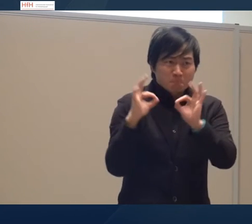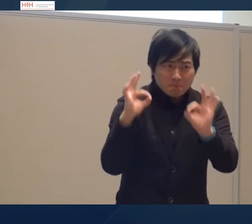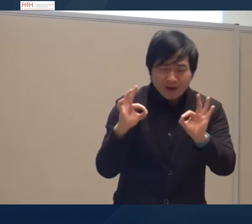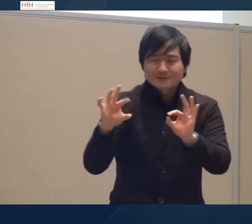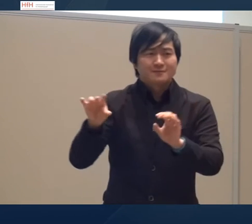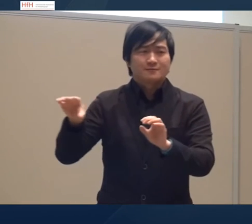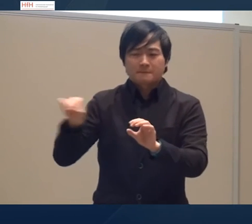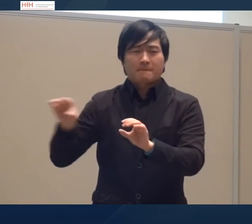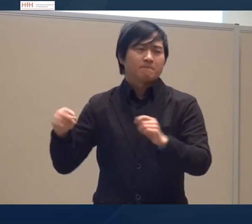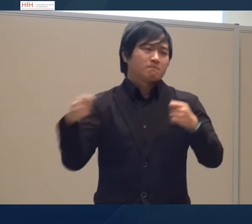so verwendet.